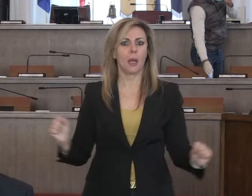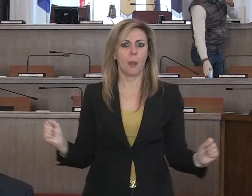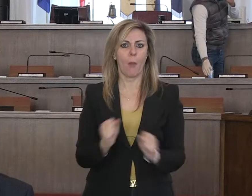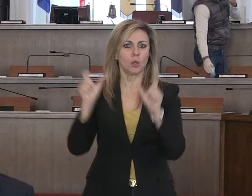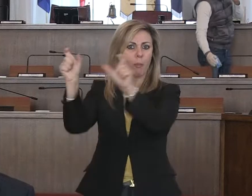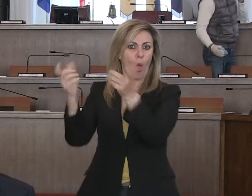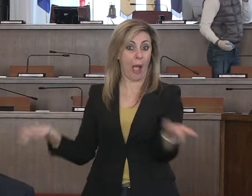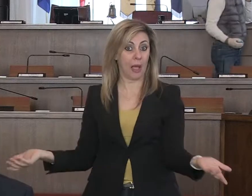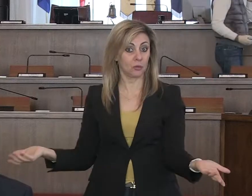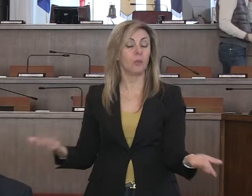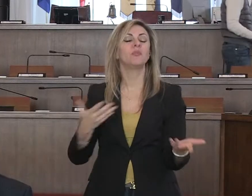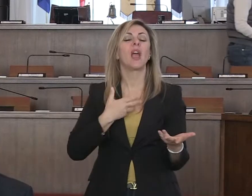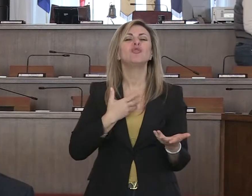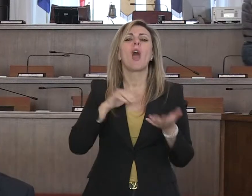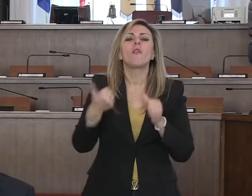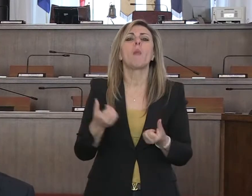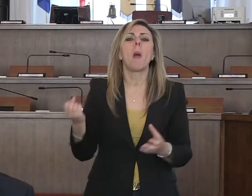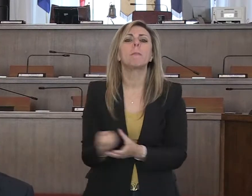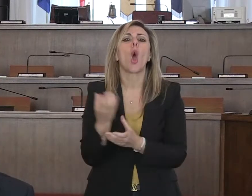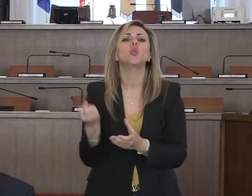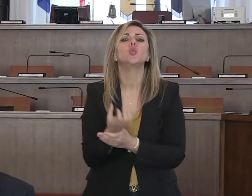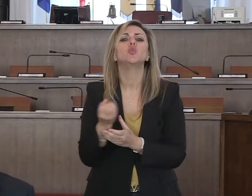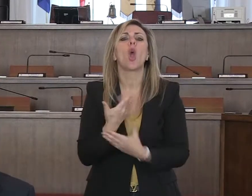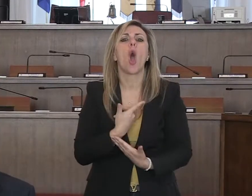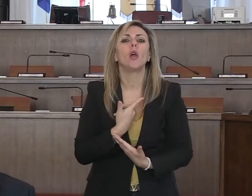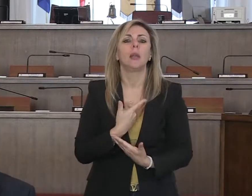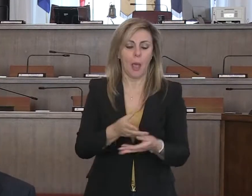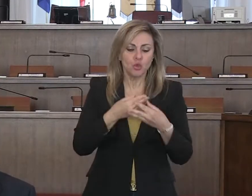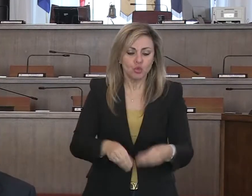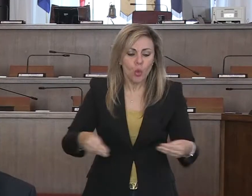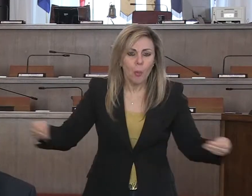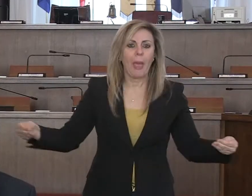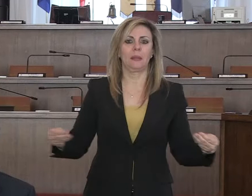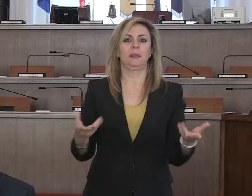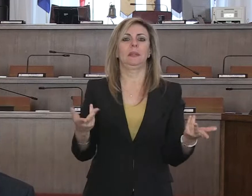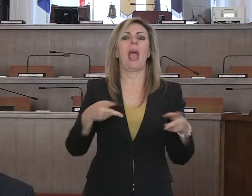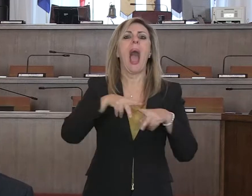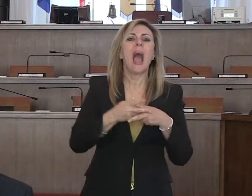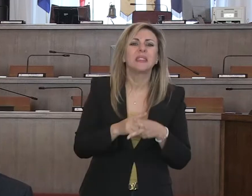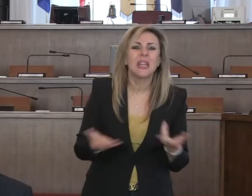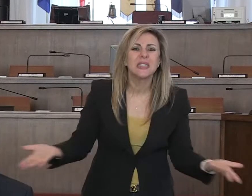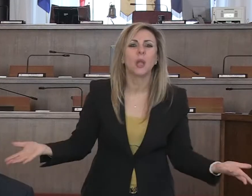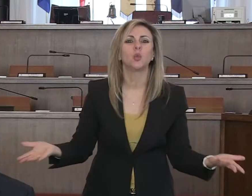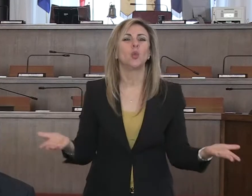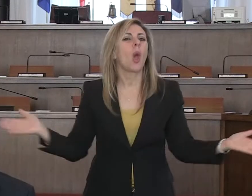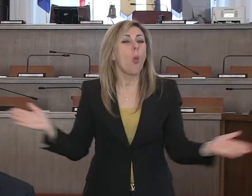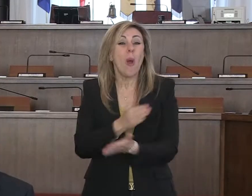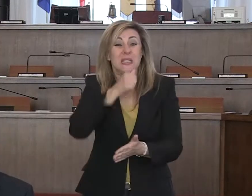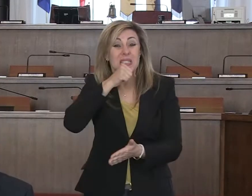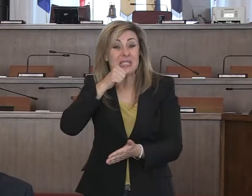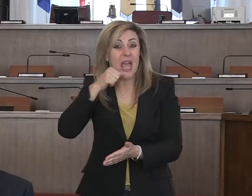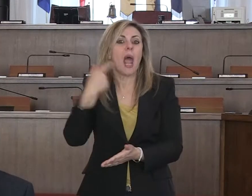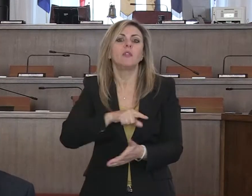catene produttive di dispositivi, macchinari, di attrezzature oggi necessarie